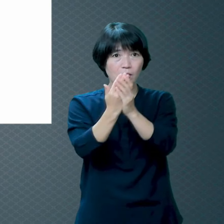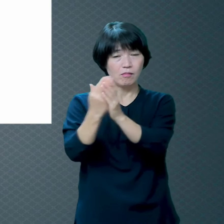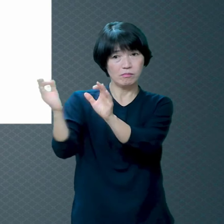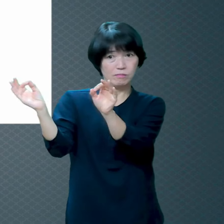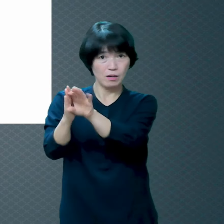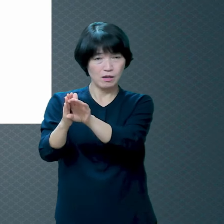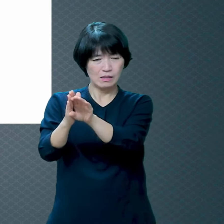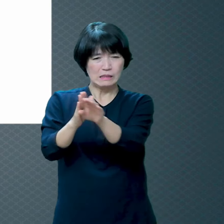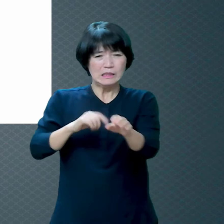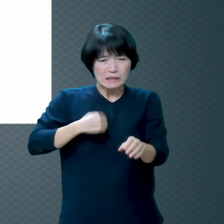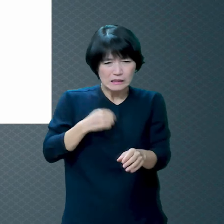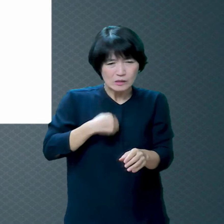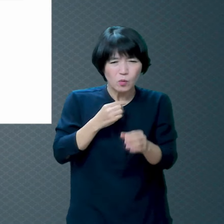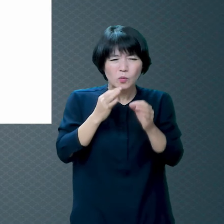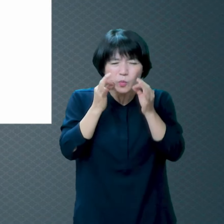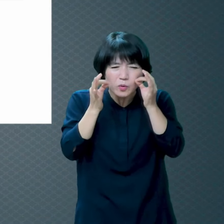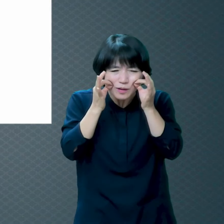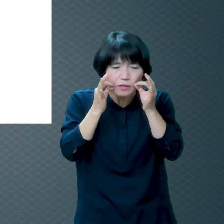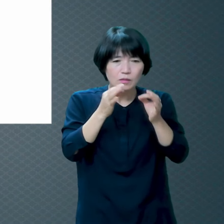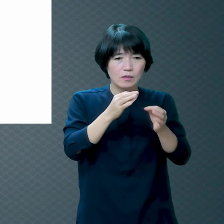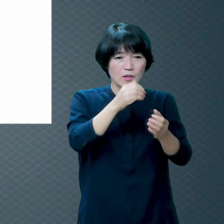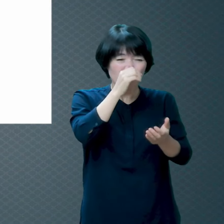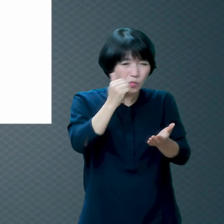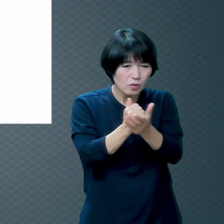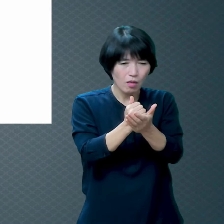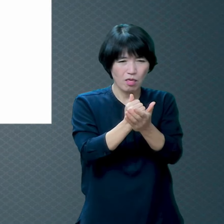스스로가 착하다고 얘기할 수 있어요?